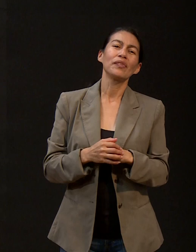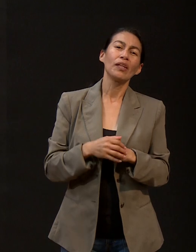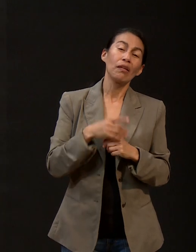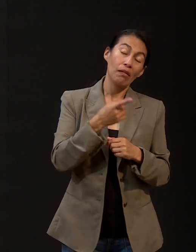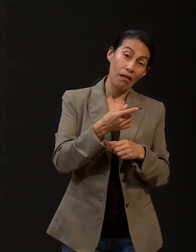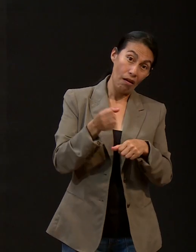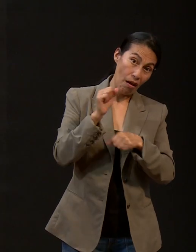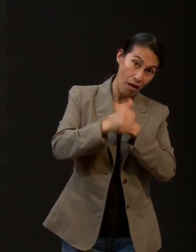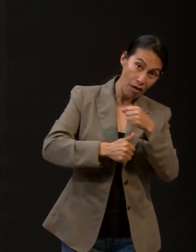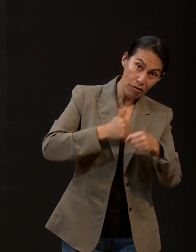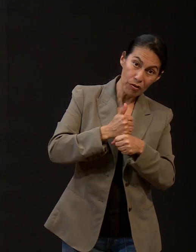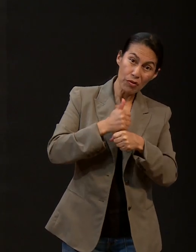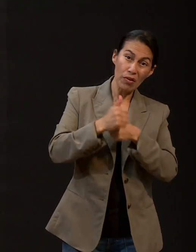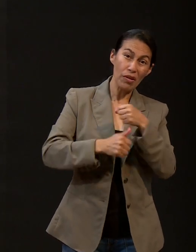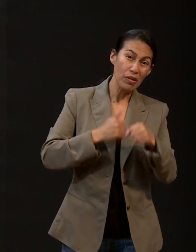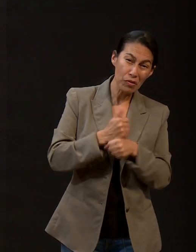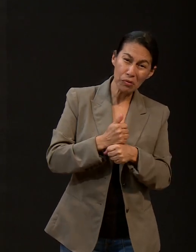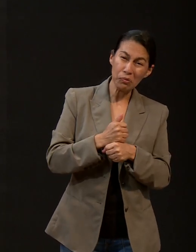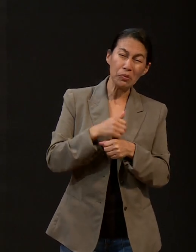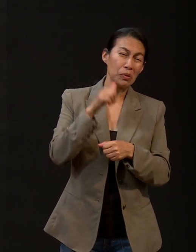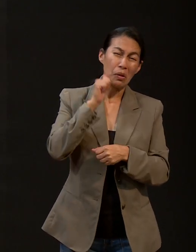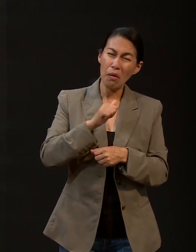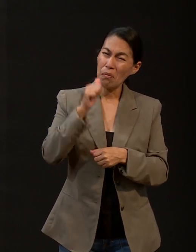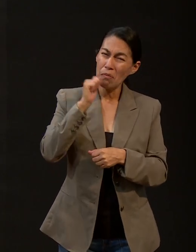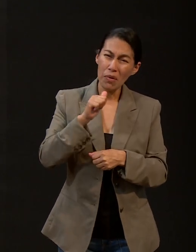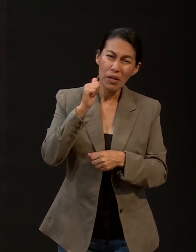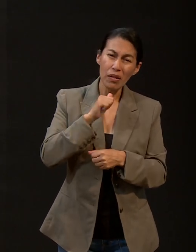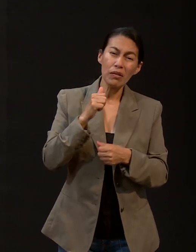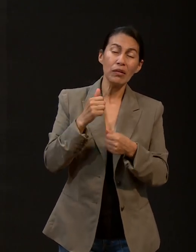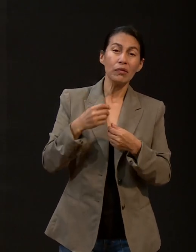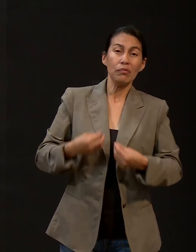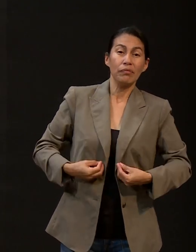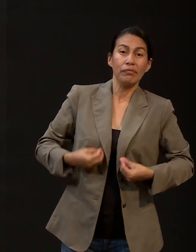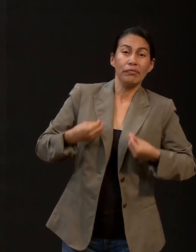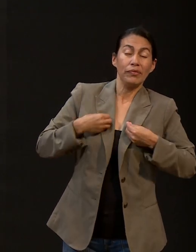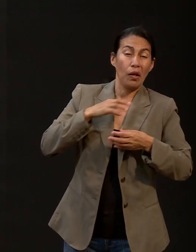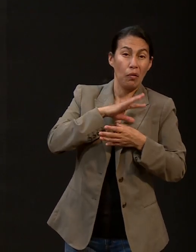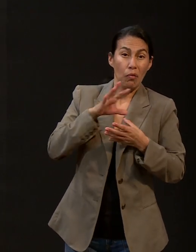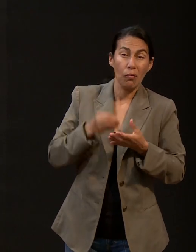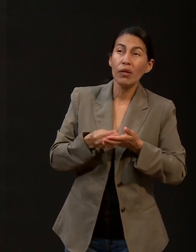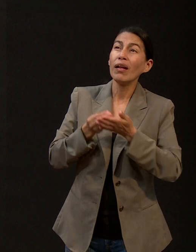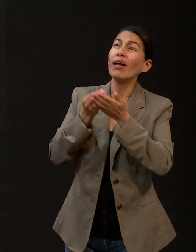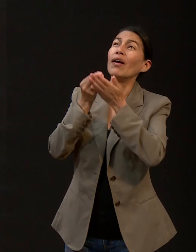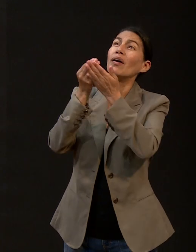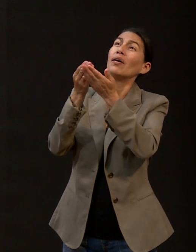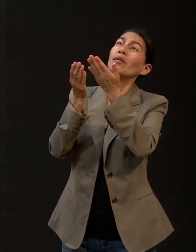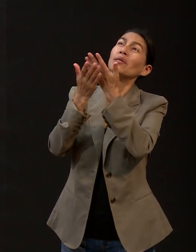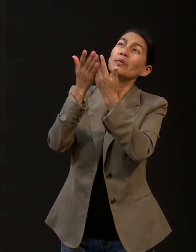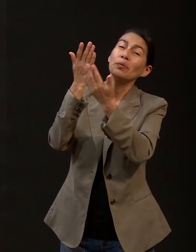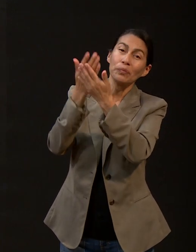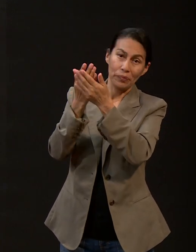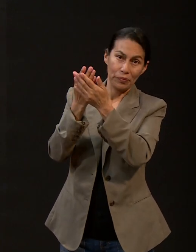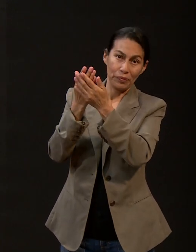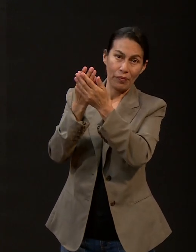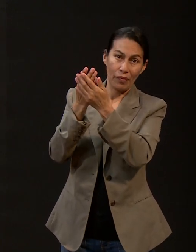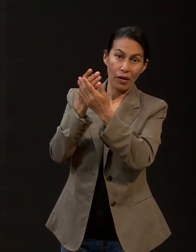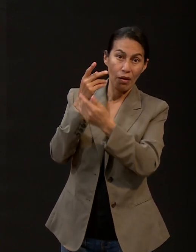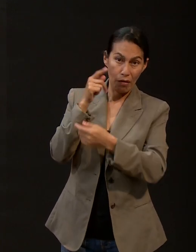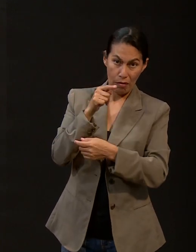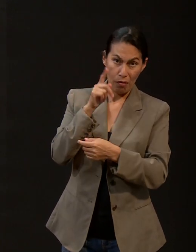encomendado su futuro en las manos de Dios. Ella nos va a platicar de su Padre amoroso que está en los